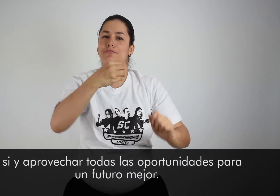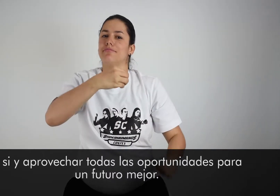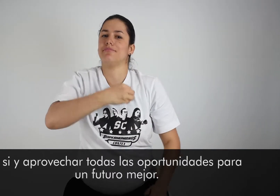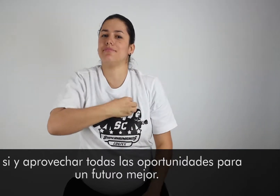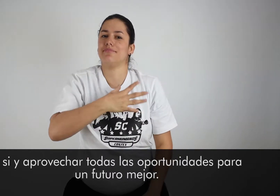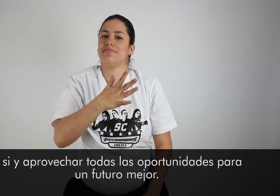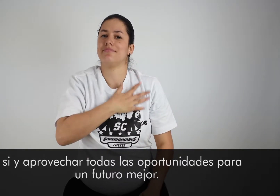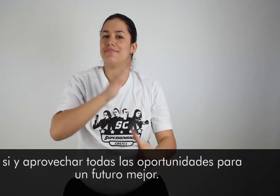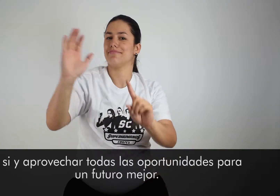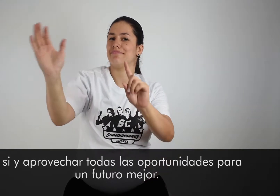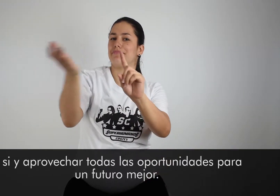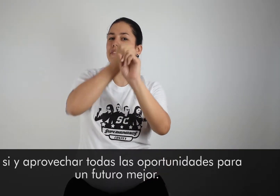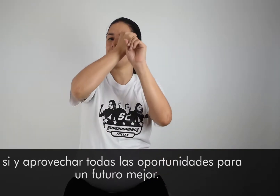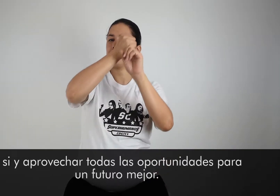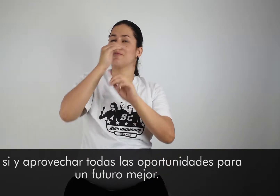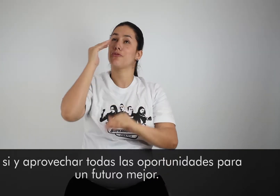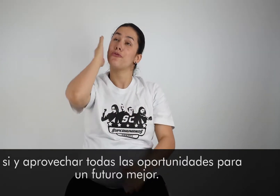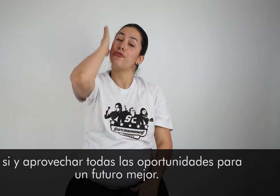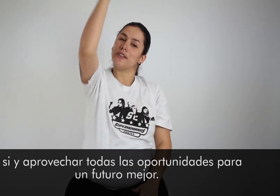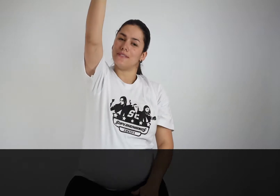todas las oportunidades para un futuro mejor.